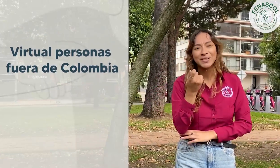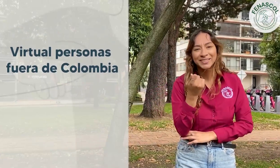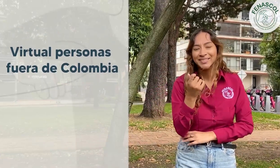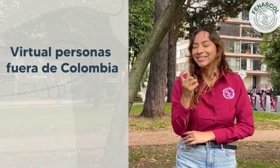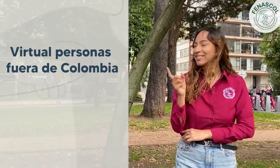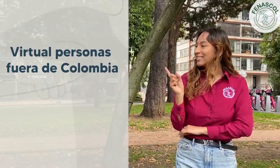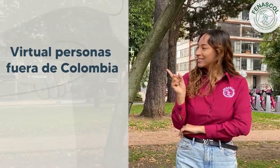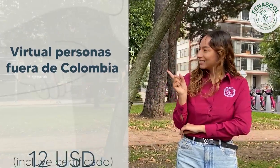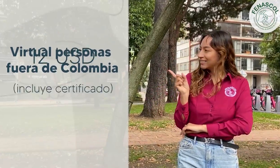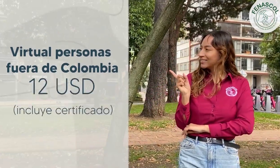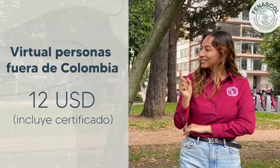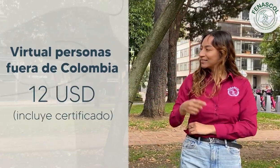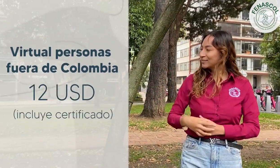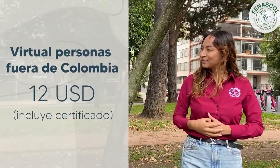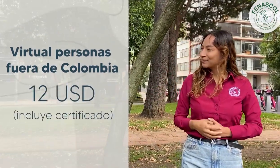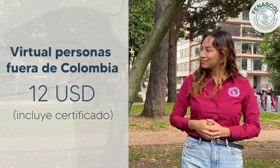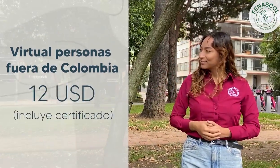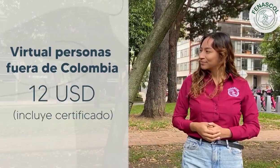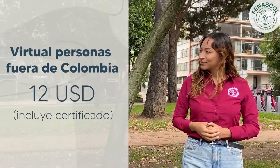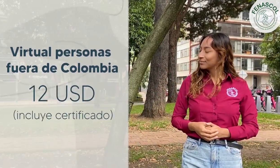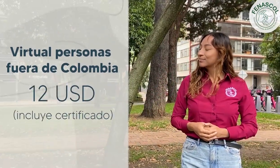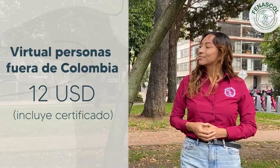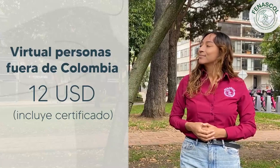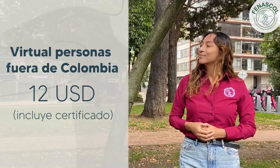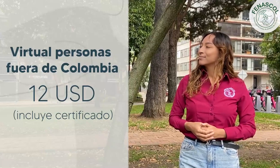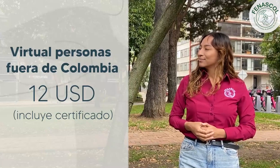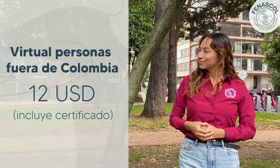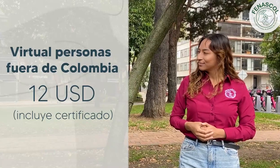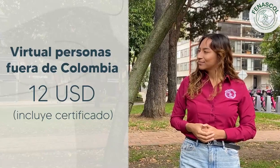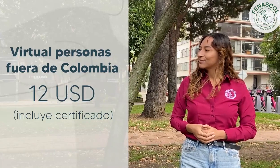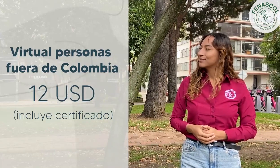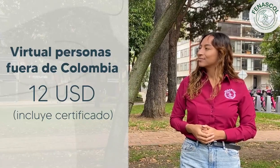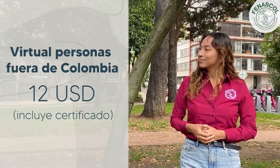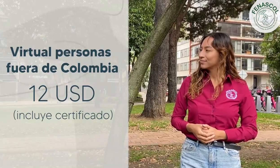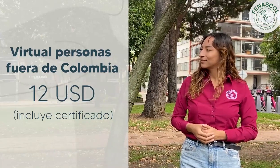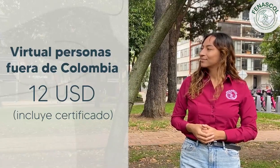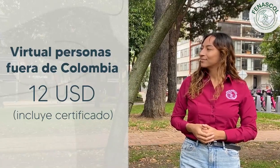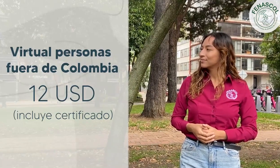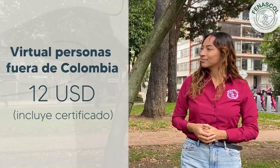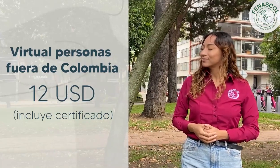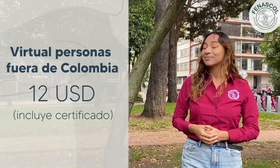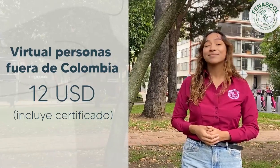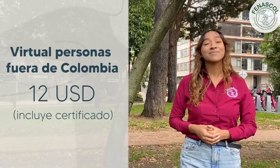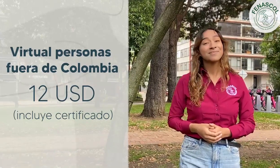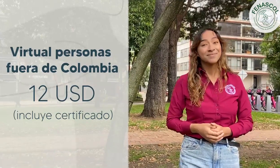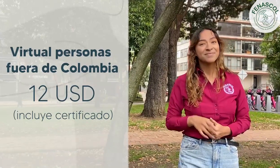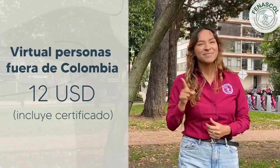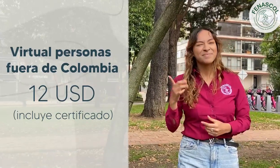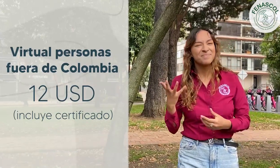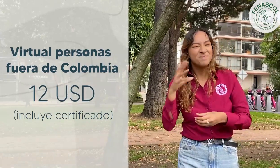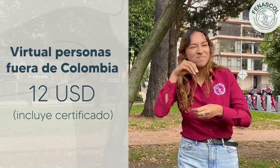Para quienes vivan fuera de Colombia y quieran participar del evento de forma virtual, la inscripción tiene un valor de 12 dólares.